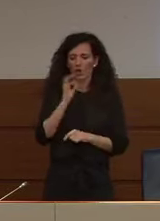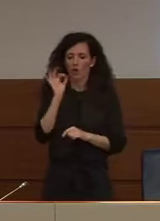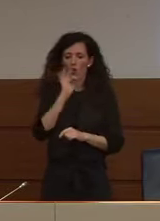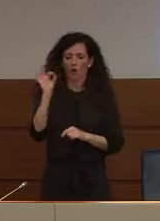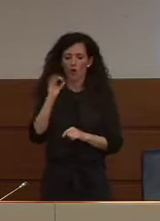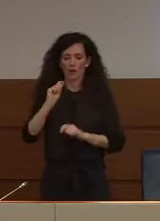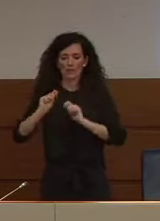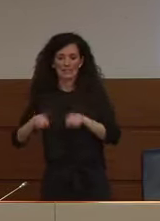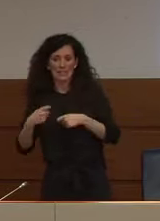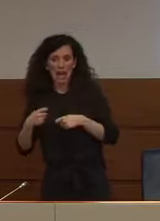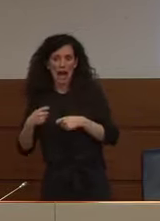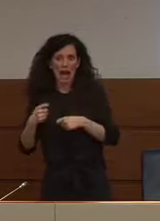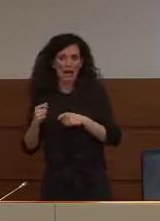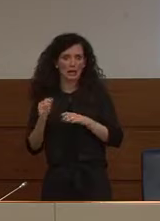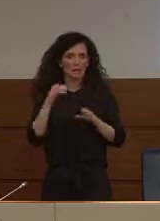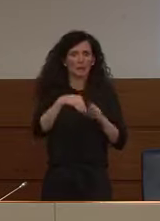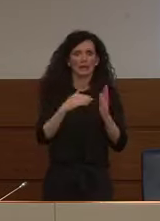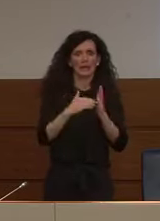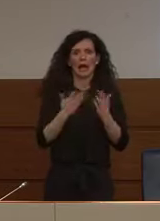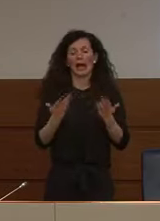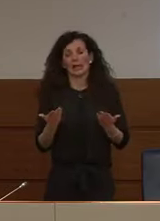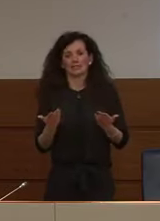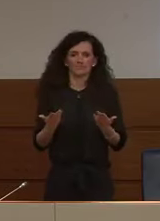direi che insomma ce ne corra